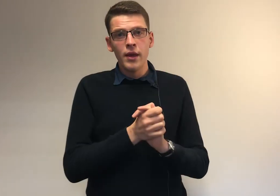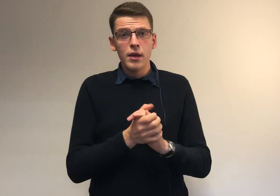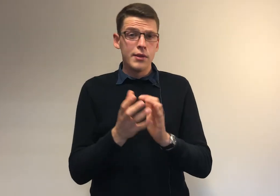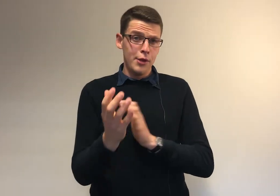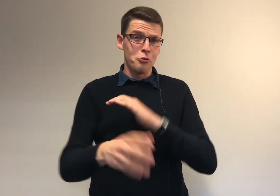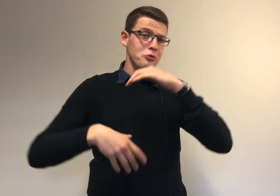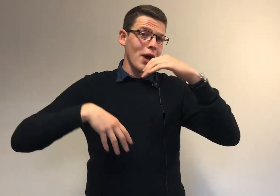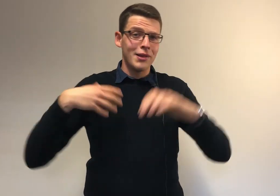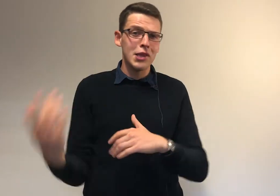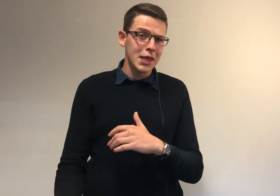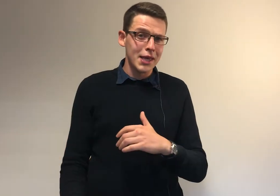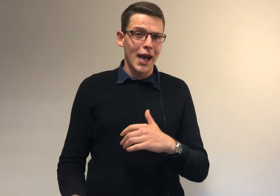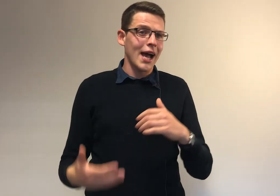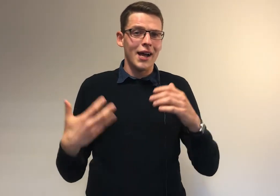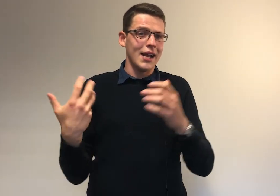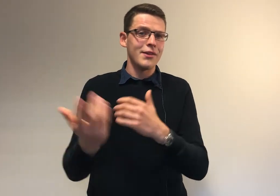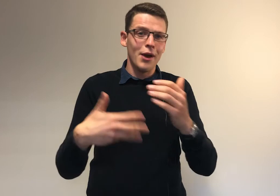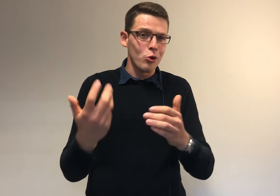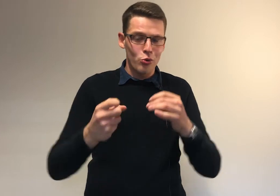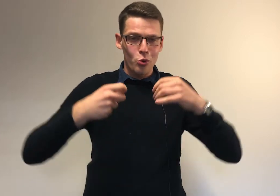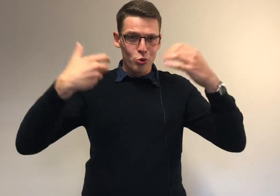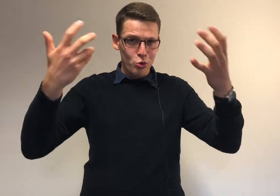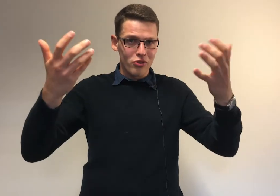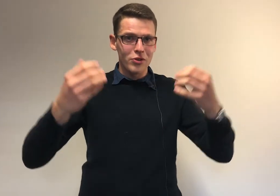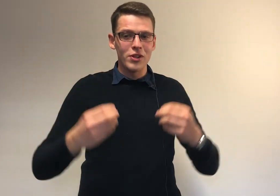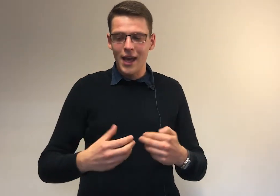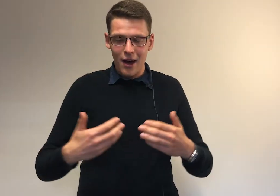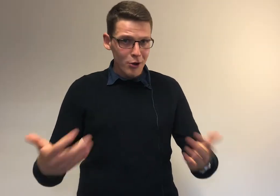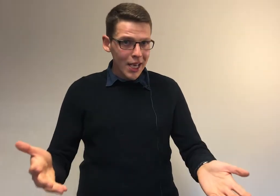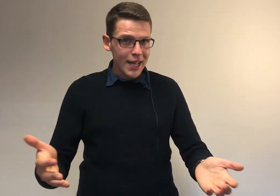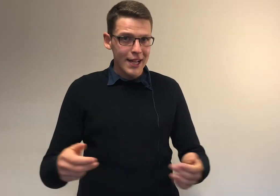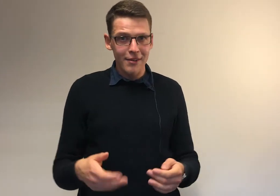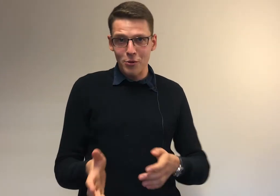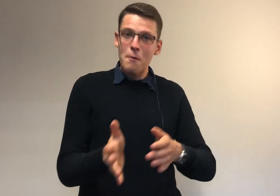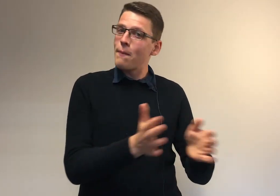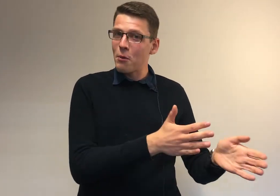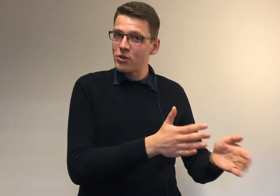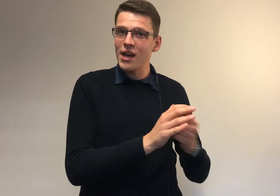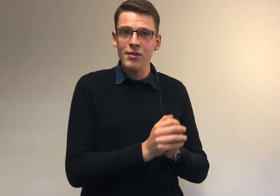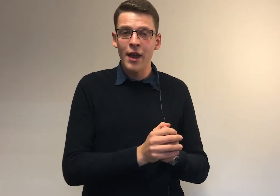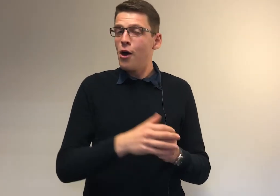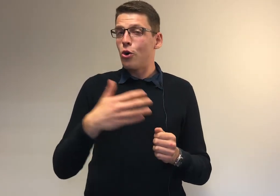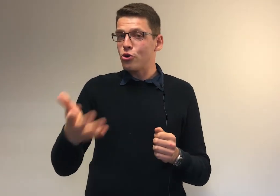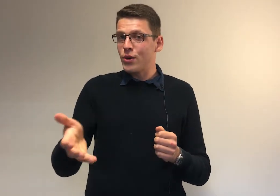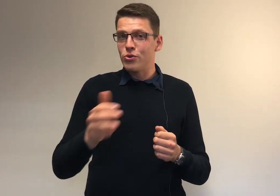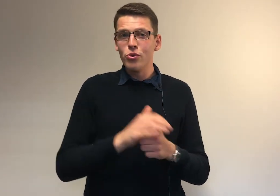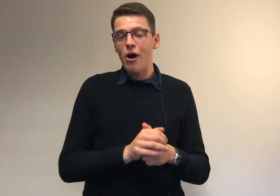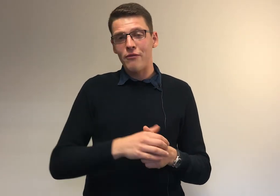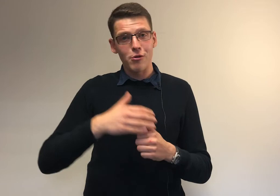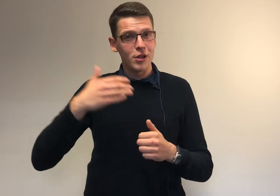Si tu veux assister à la séance, au contenu que je vais donner en direct live et donc pas en podcast, rejoins-nous en faculté